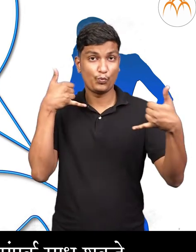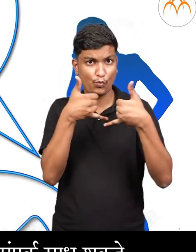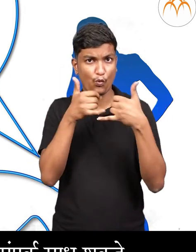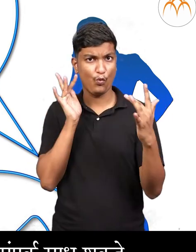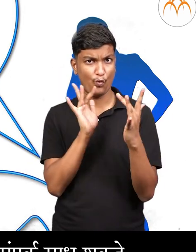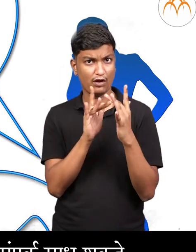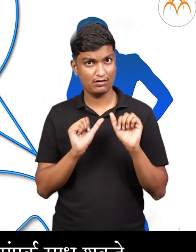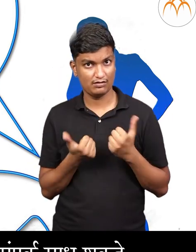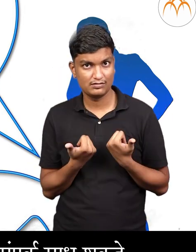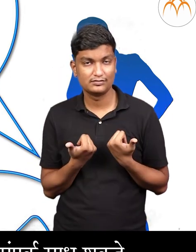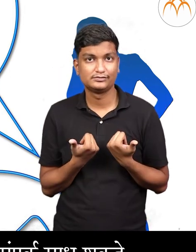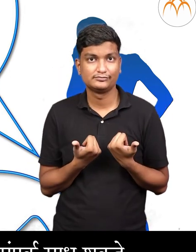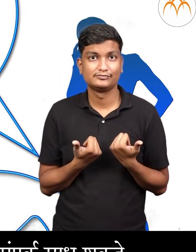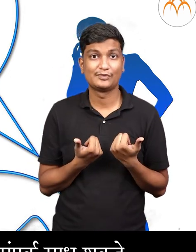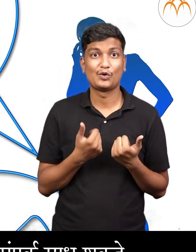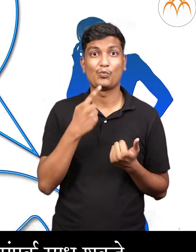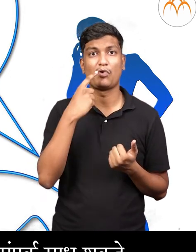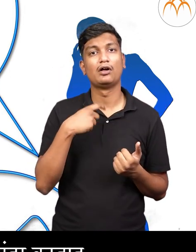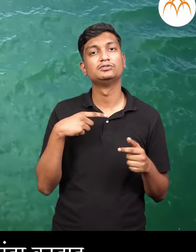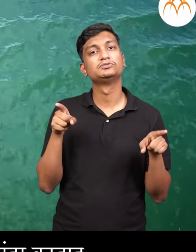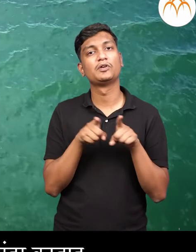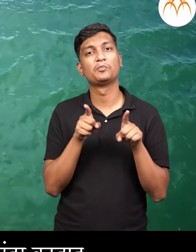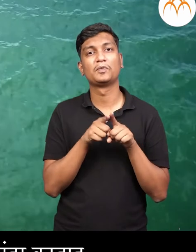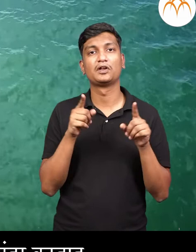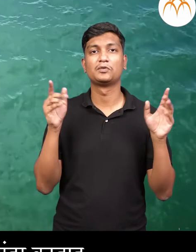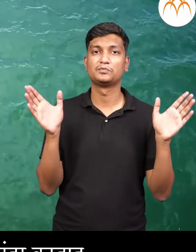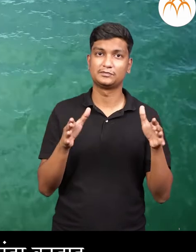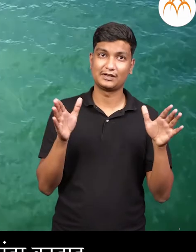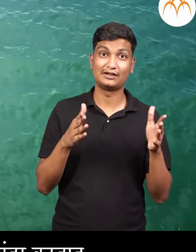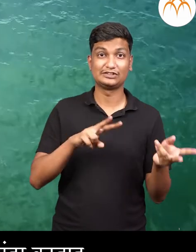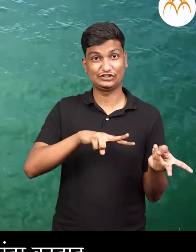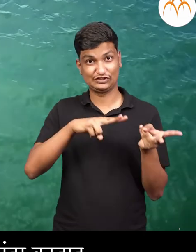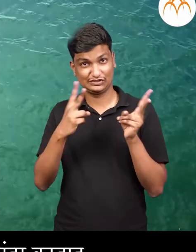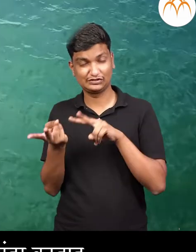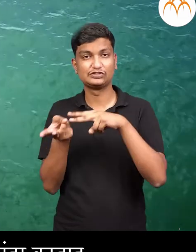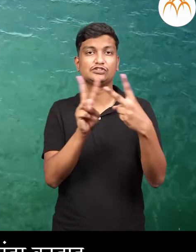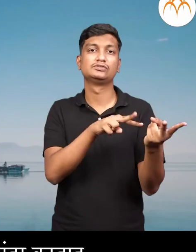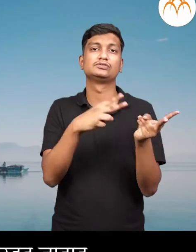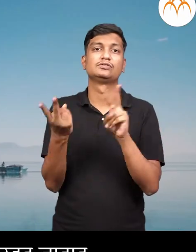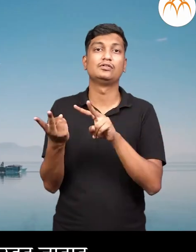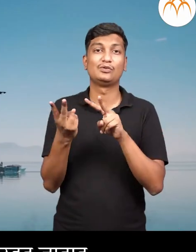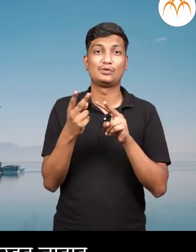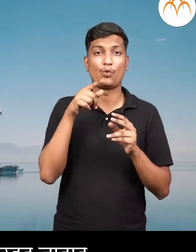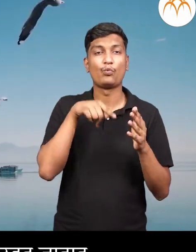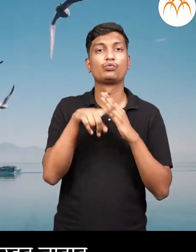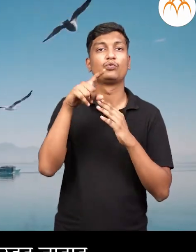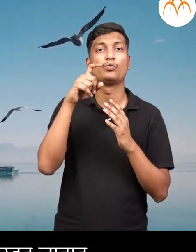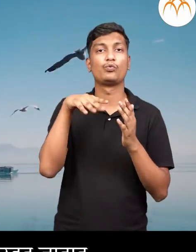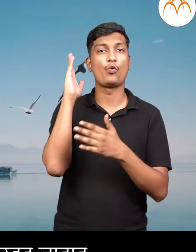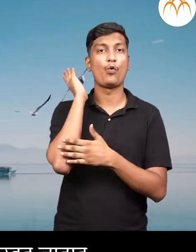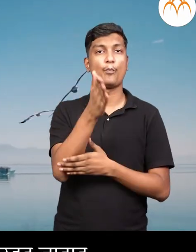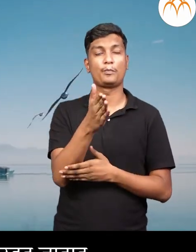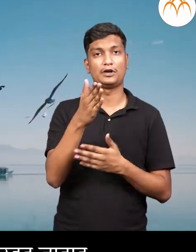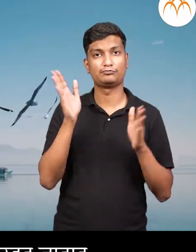कदी ही चटकन संपर्क सादुशक्ते मानसान प्रमाने पक्षी सुध्ध स्थलांतर करतात कही पक्षी हजारों